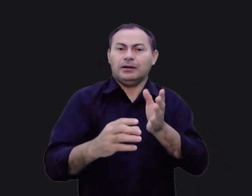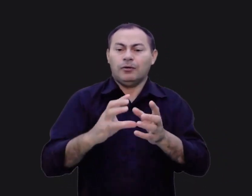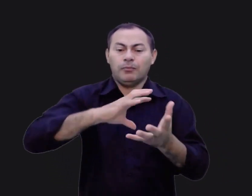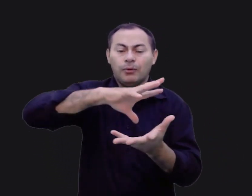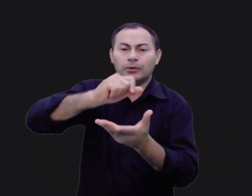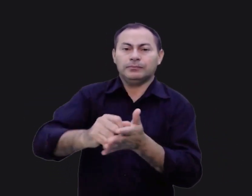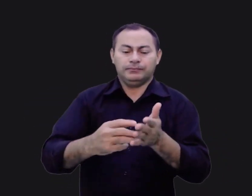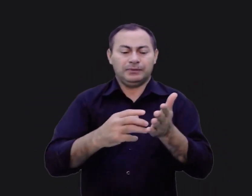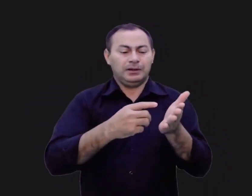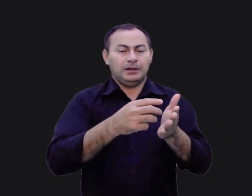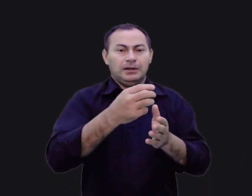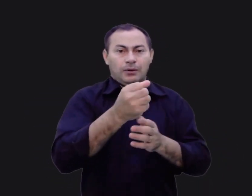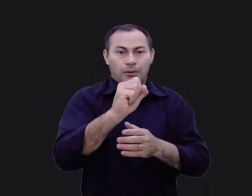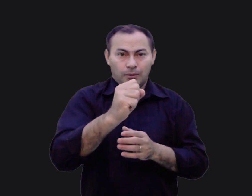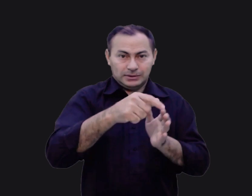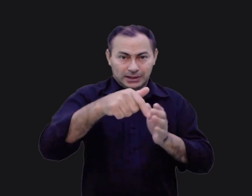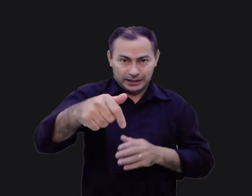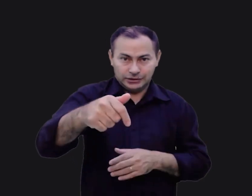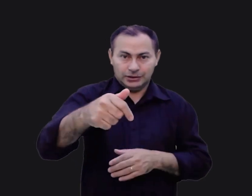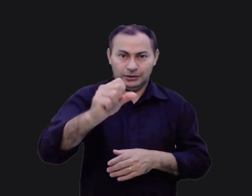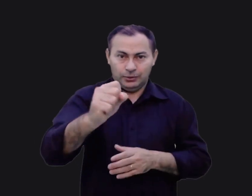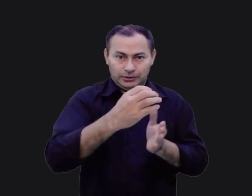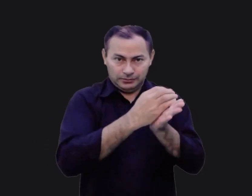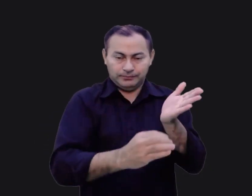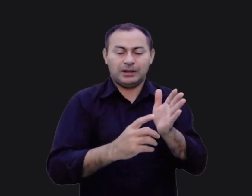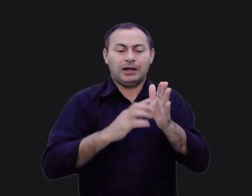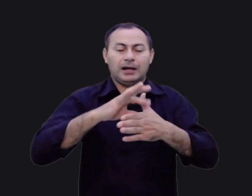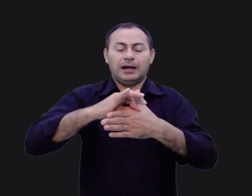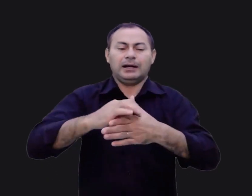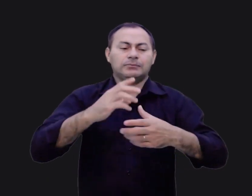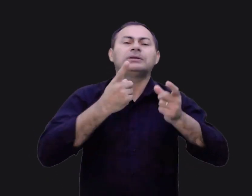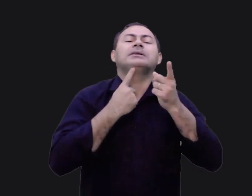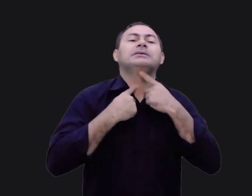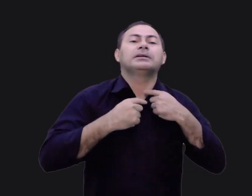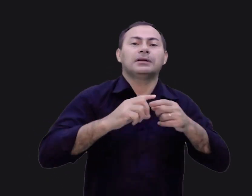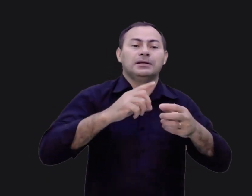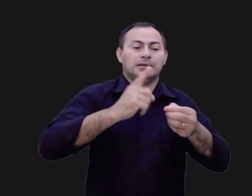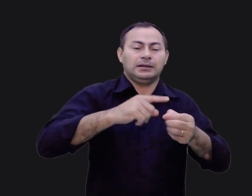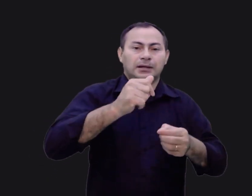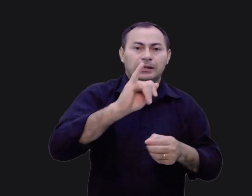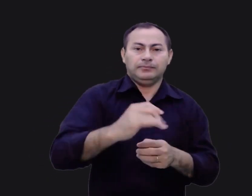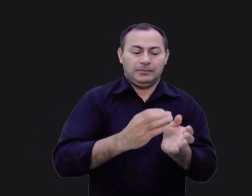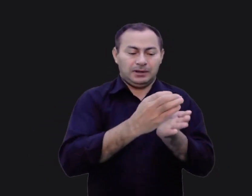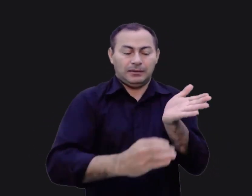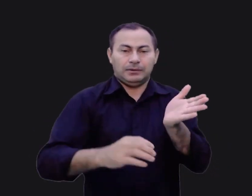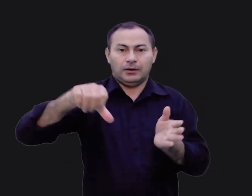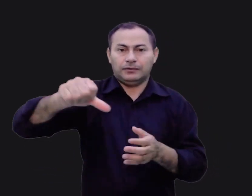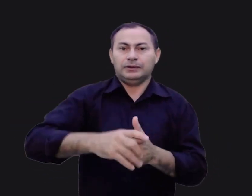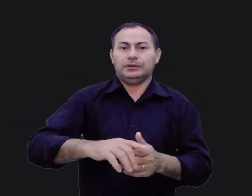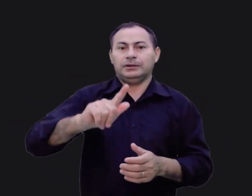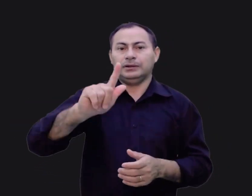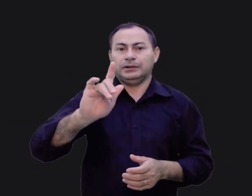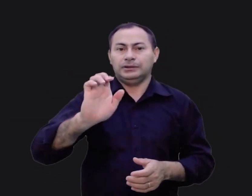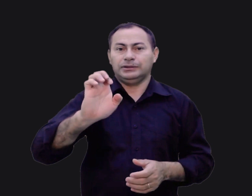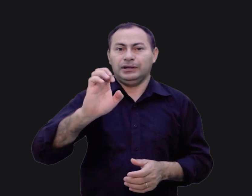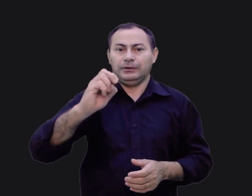capítulos 7 e 8, a carne é representada pela cidade de Ai. E no capítulo 9, os gibionitas são a figura de